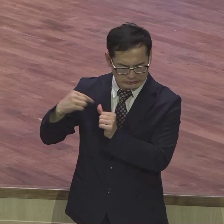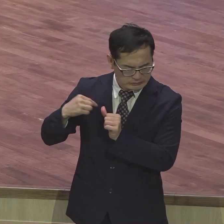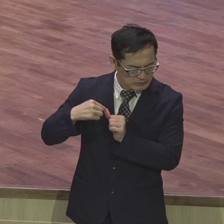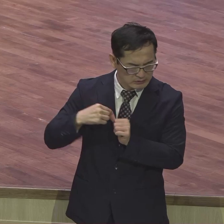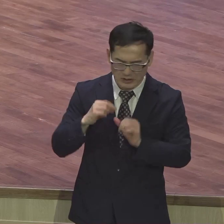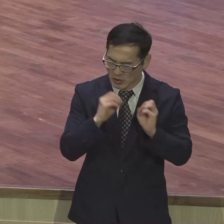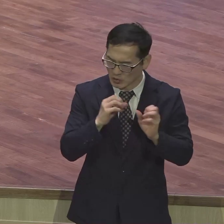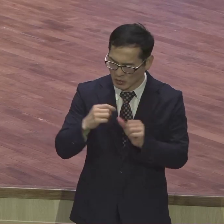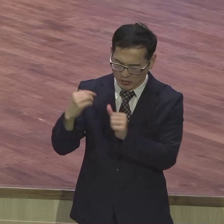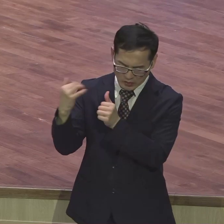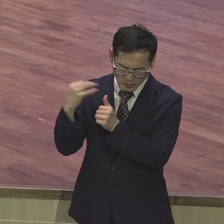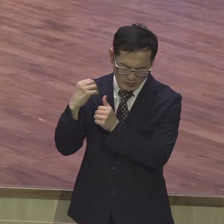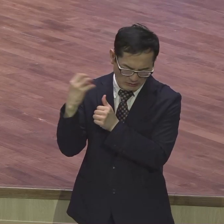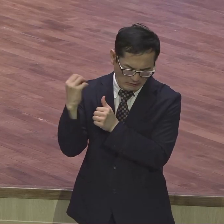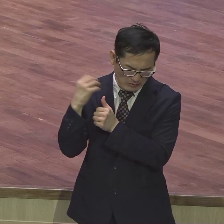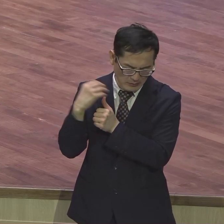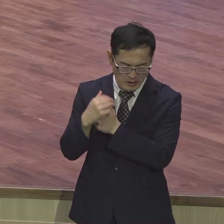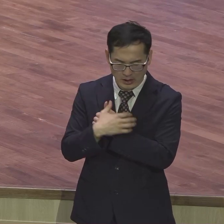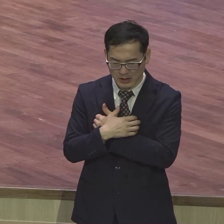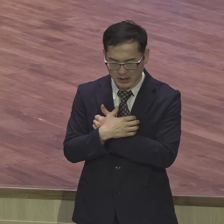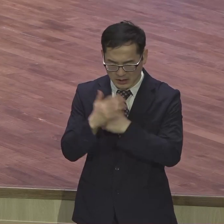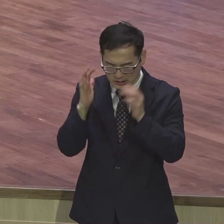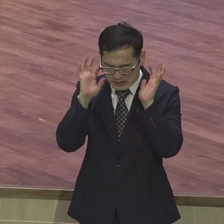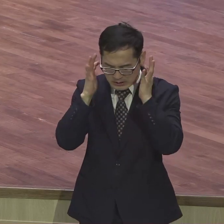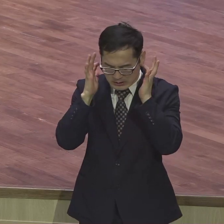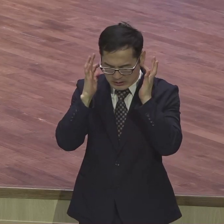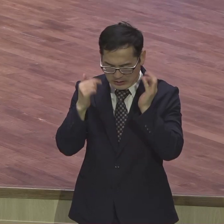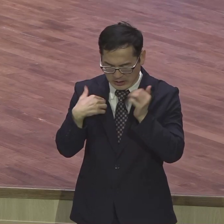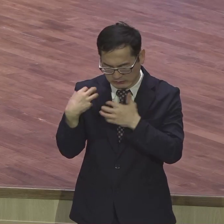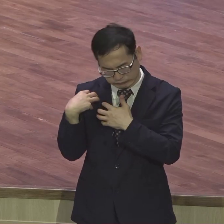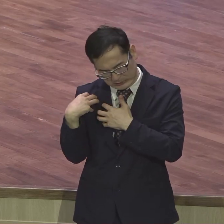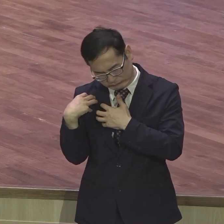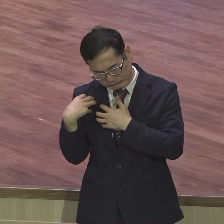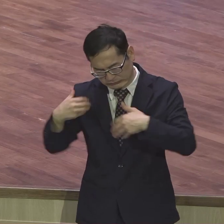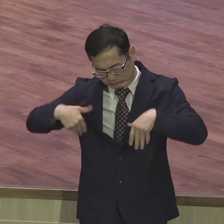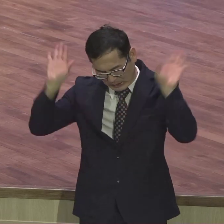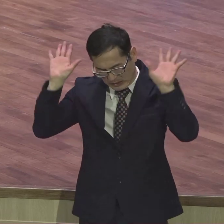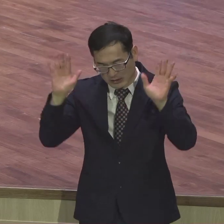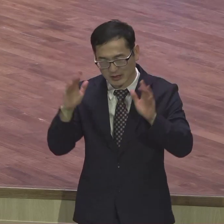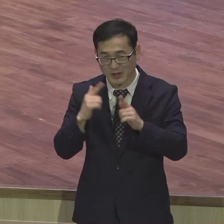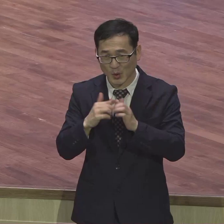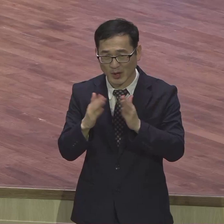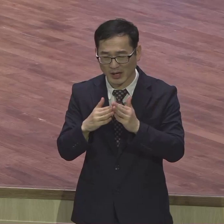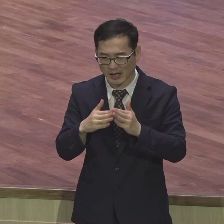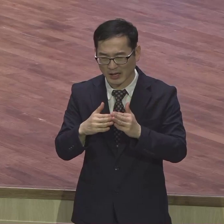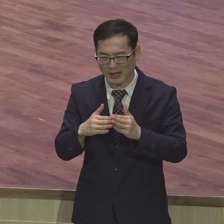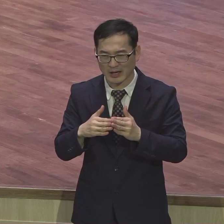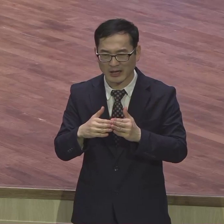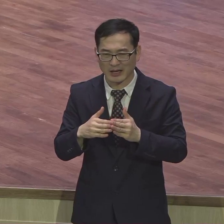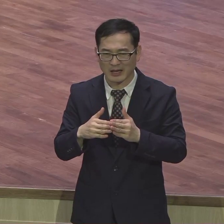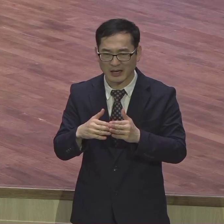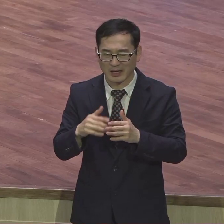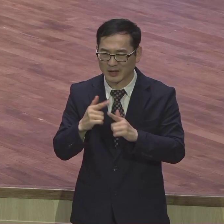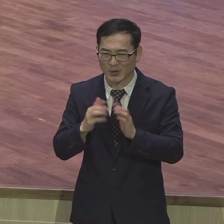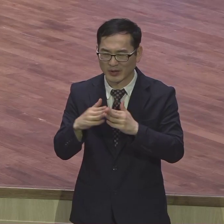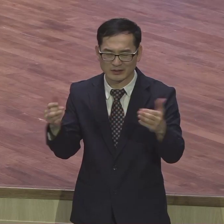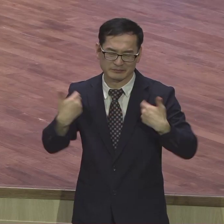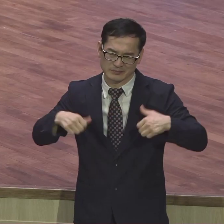힘내면서 성교하라고 떠들고 계속 부담스러워 못 다니겠다 하는 분들은 우리에게 한 병도 없어요 다 갔어요